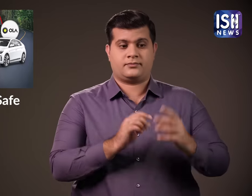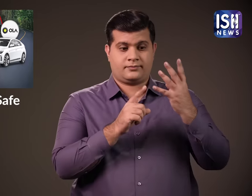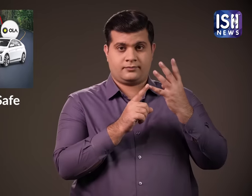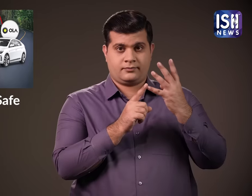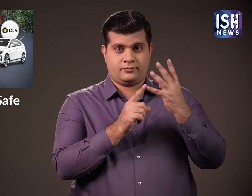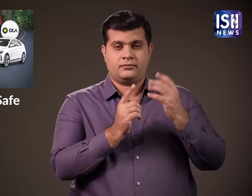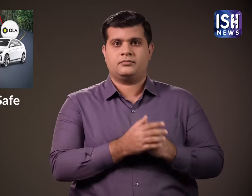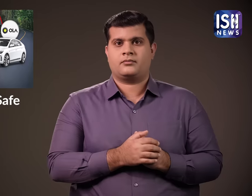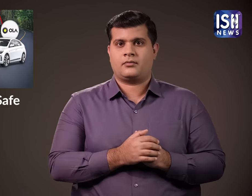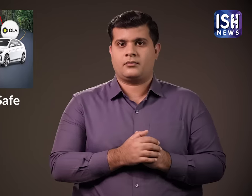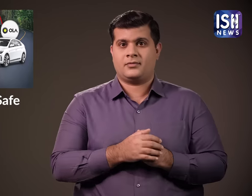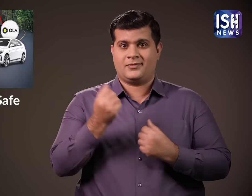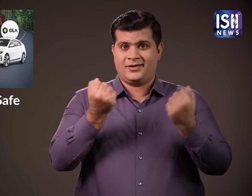चार ड्राइवर की प्रोफाइल जाचे